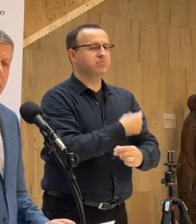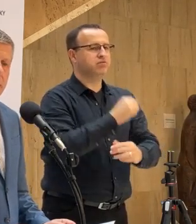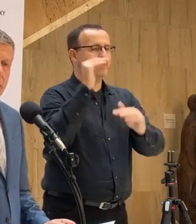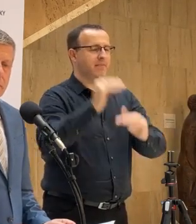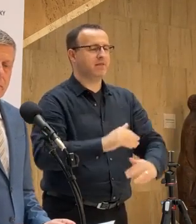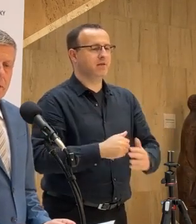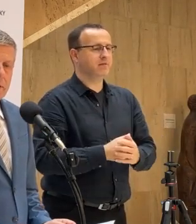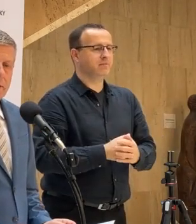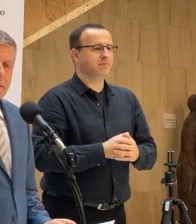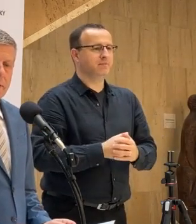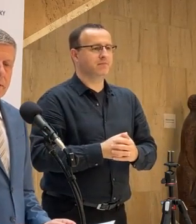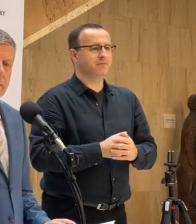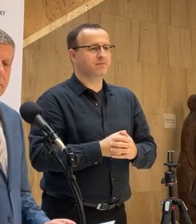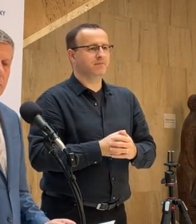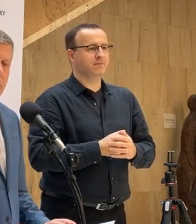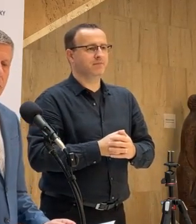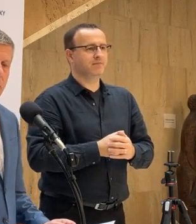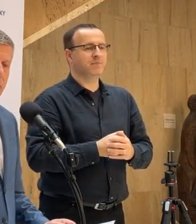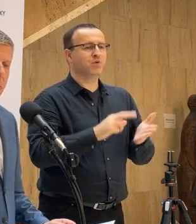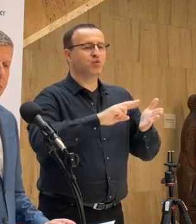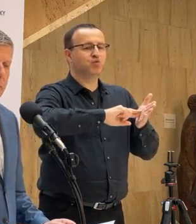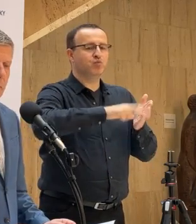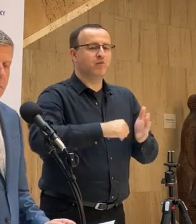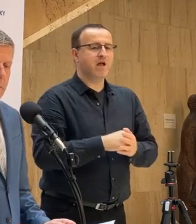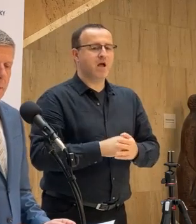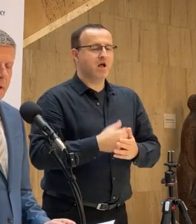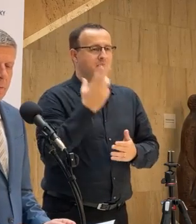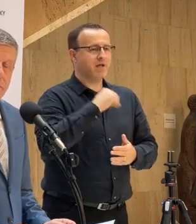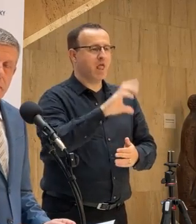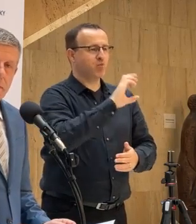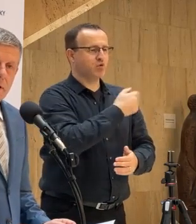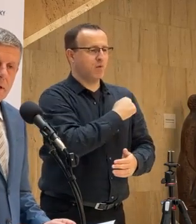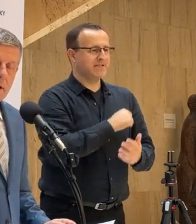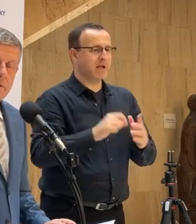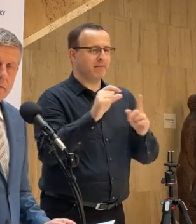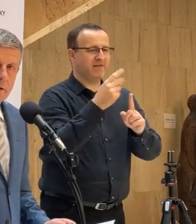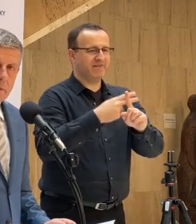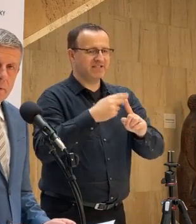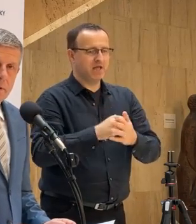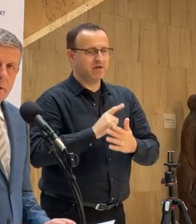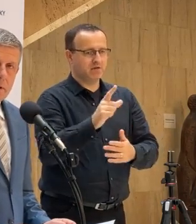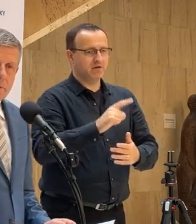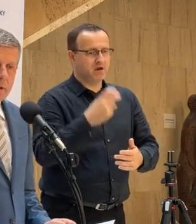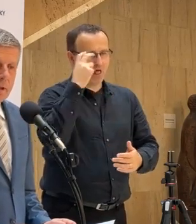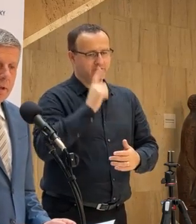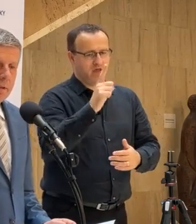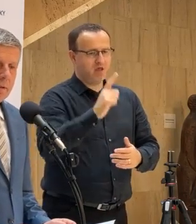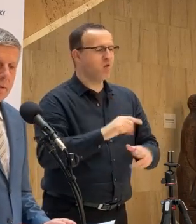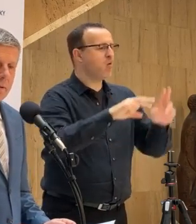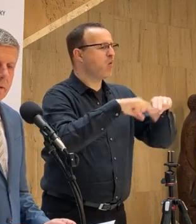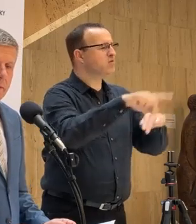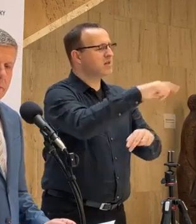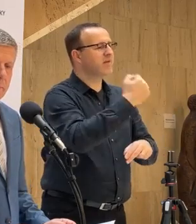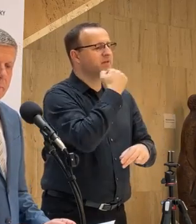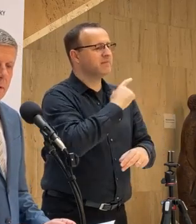v tejto chvíli tá zmluva, ktorá bolo podpísaná na Europskej komisie je hlavne s Pfizerom. Tie ostatné